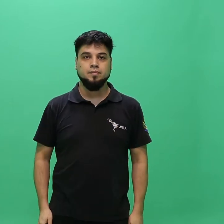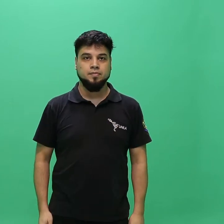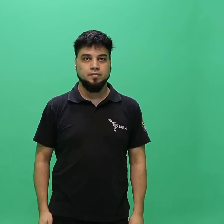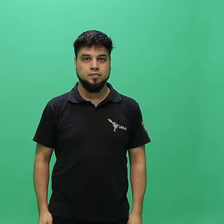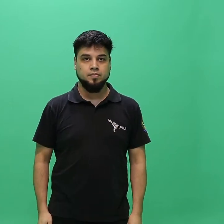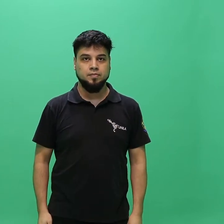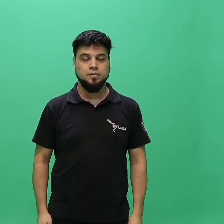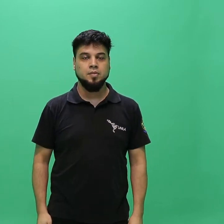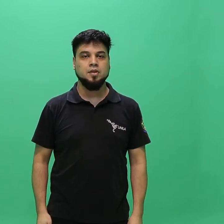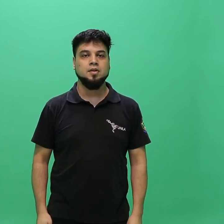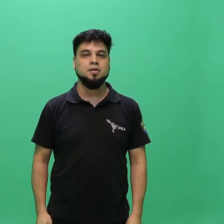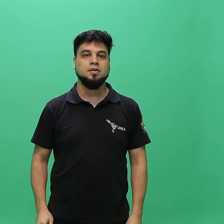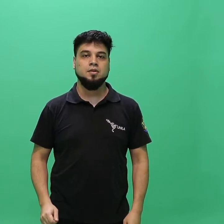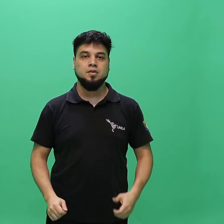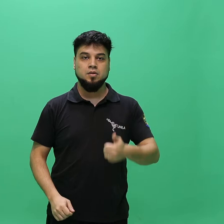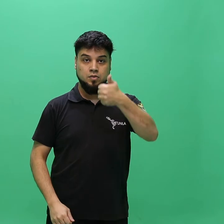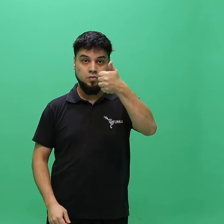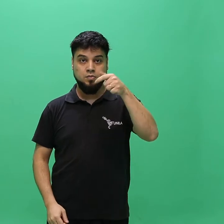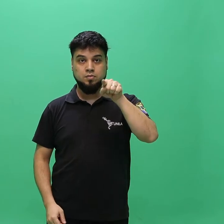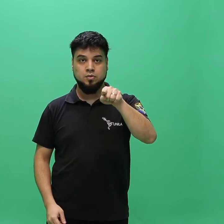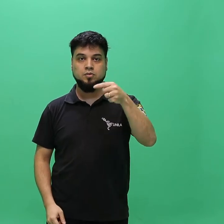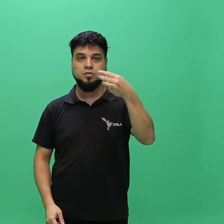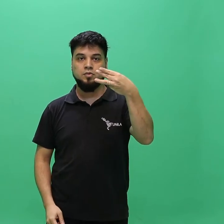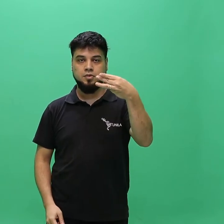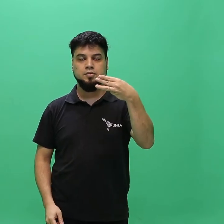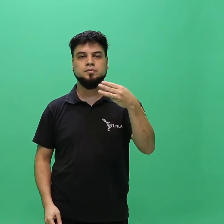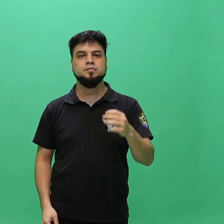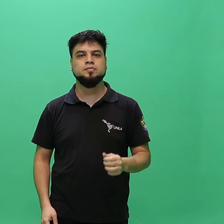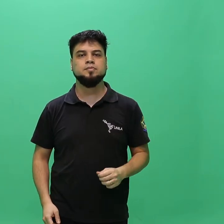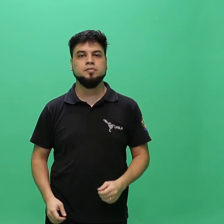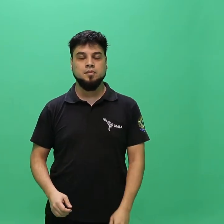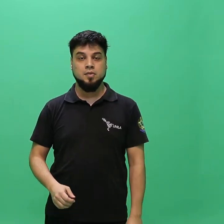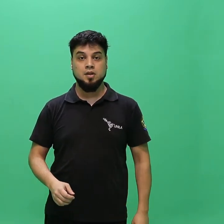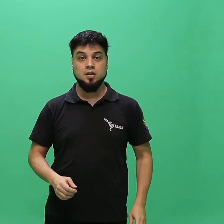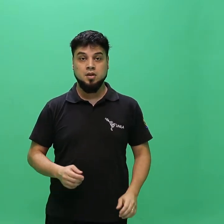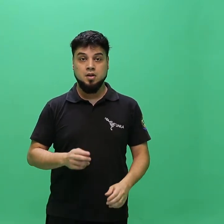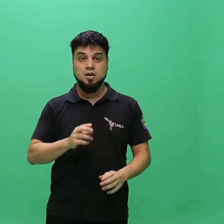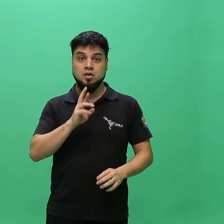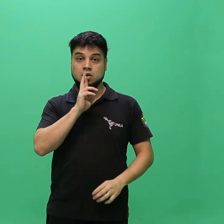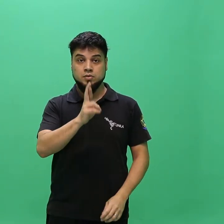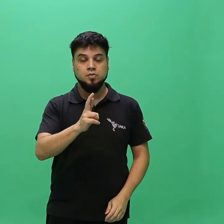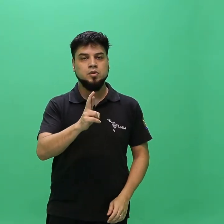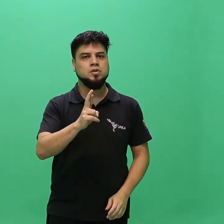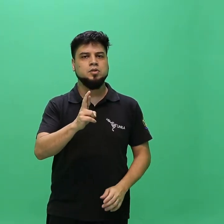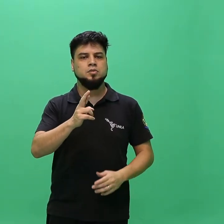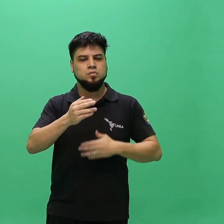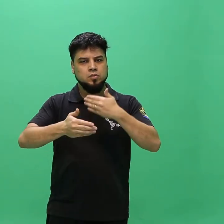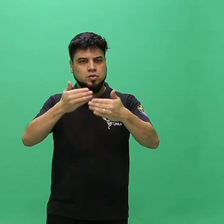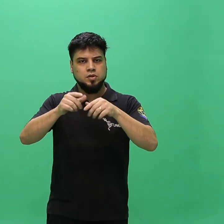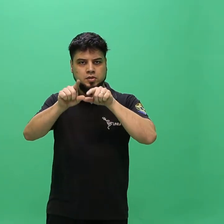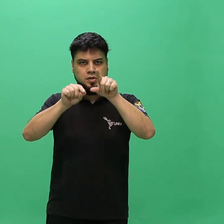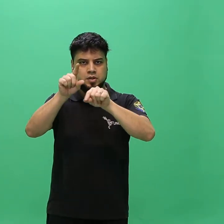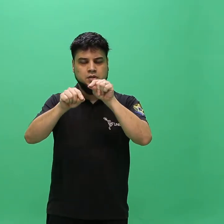1.3. Os resultados do processo seletivo, para o qual se abrem